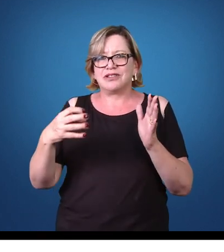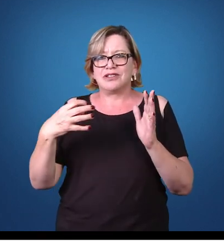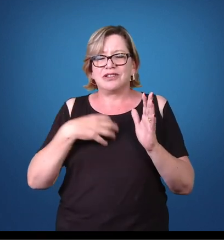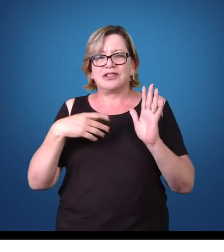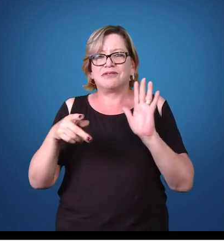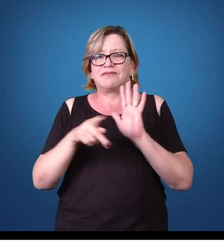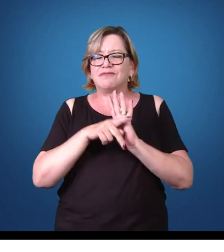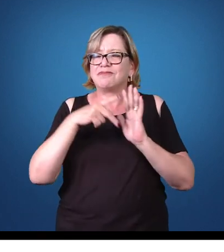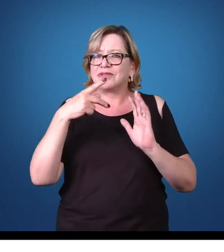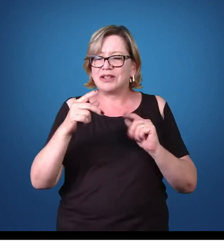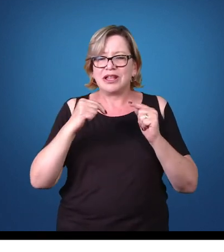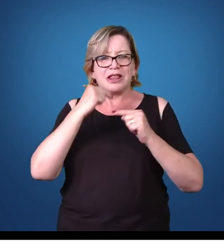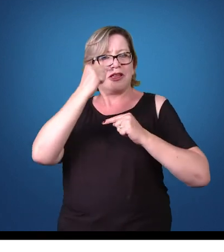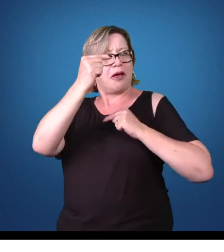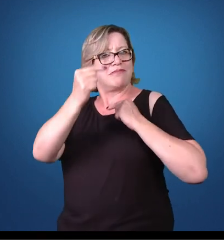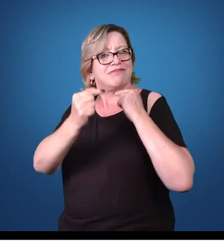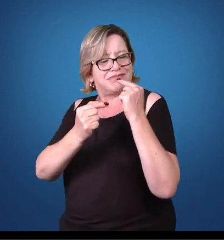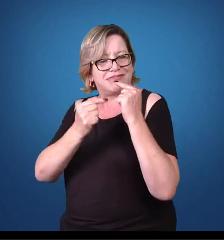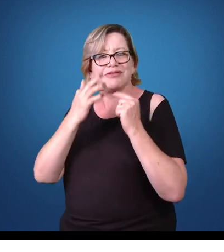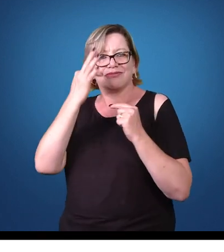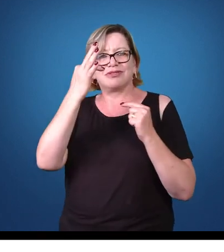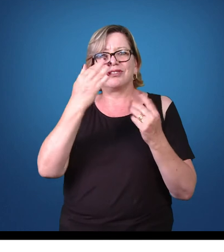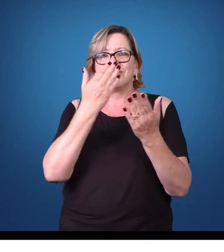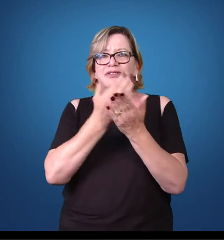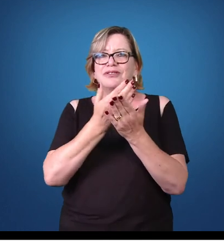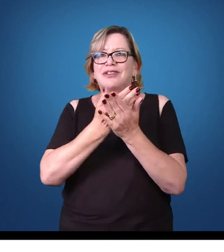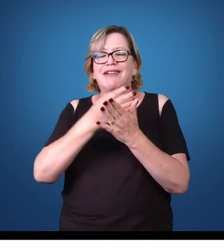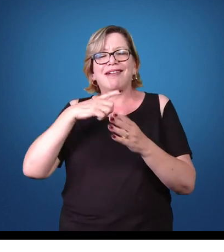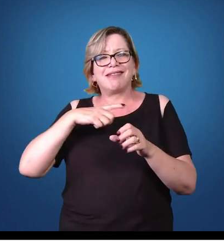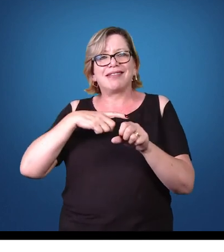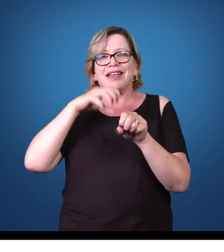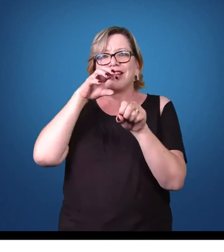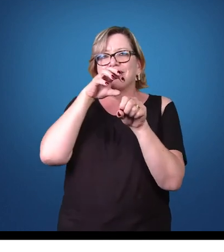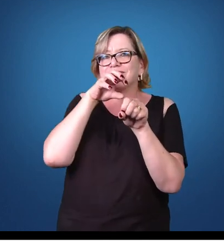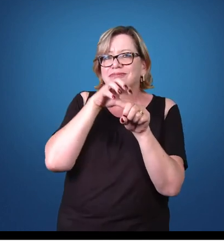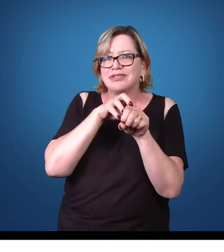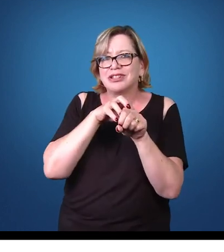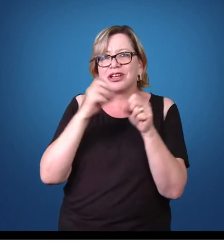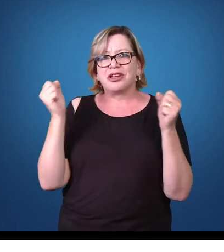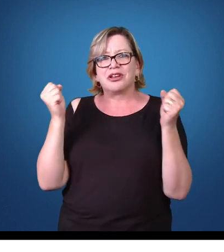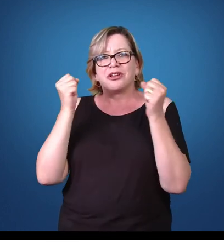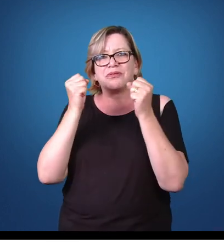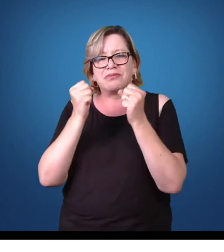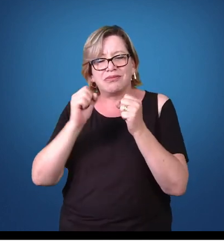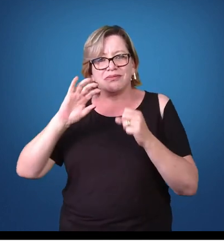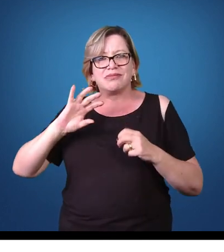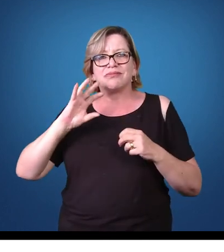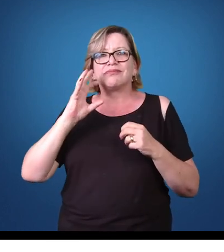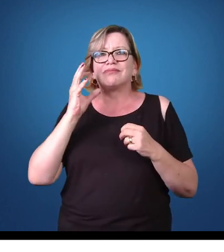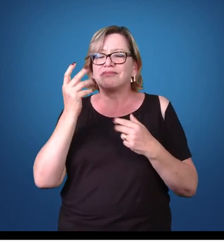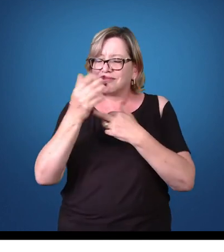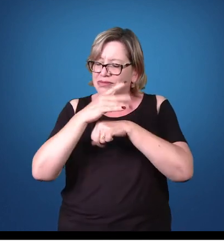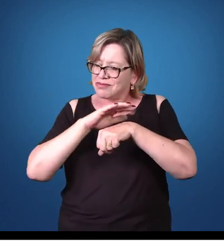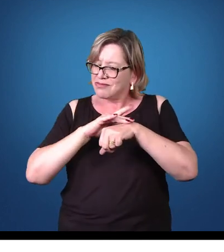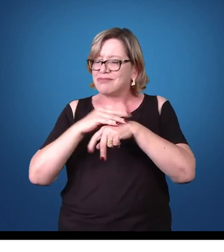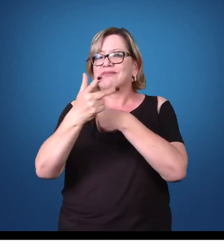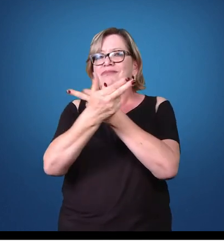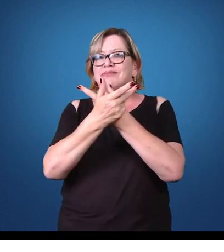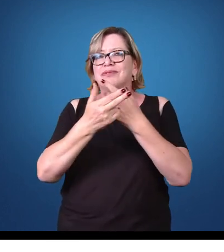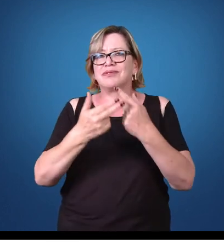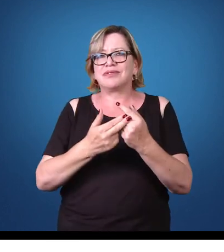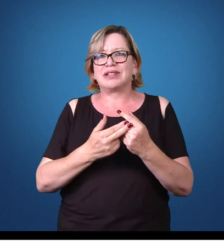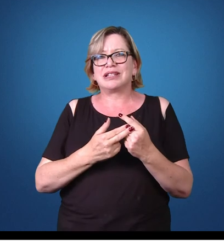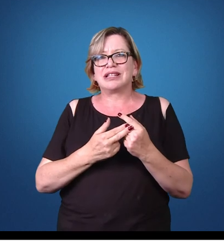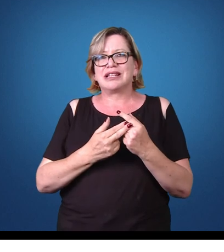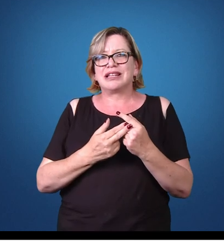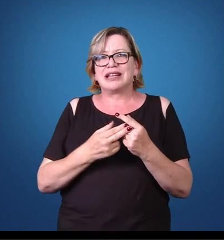vai ver mais pra frente que tem parasitas que causam síndrome de má absorção de alimentos pela presença dele no